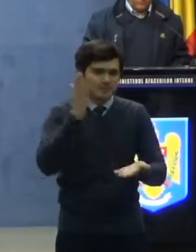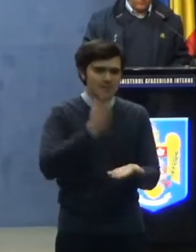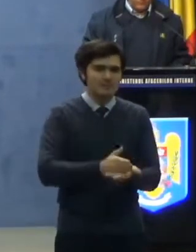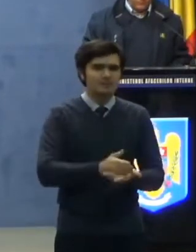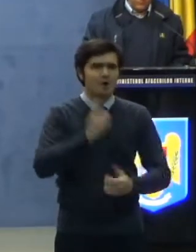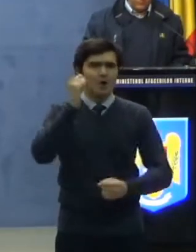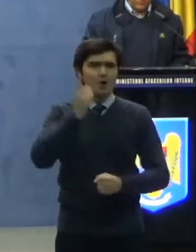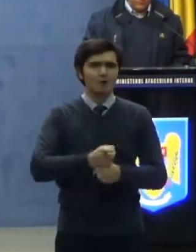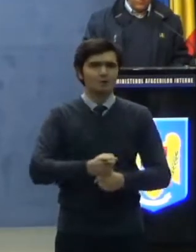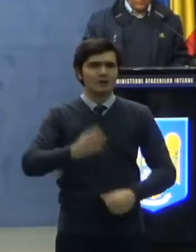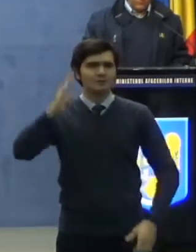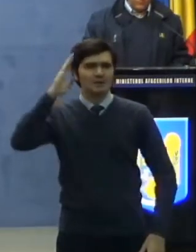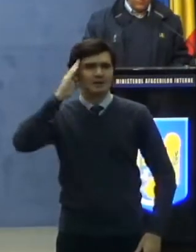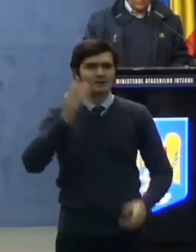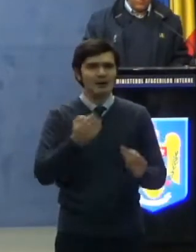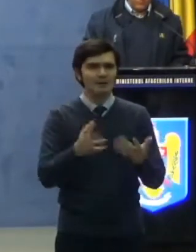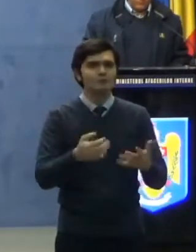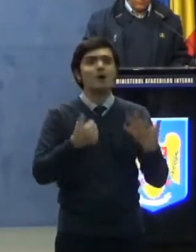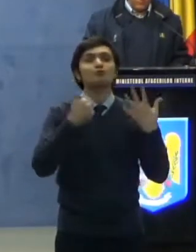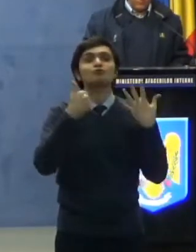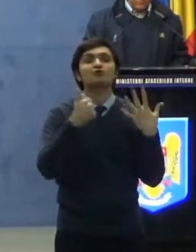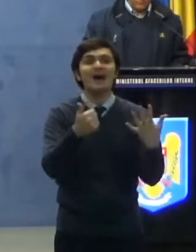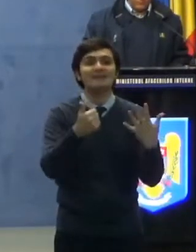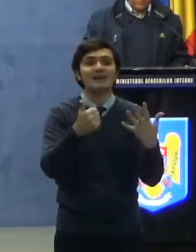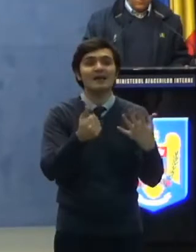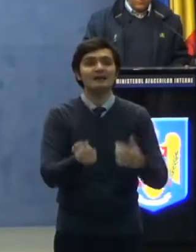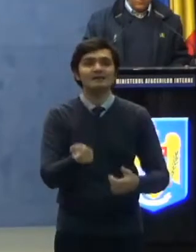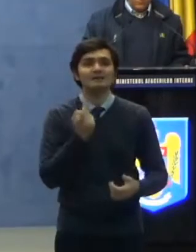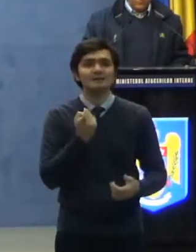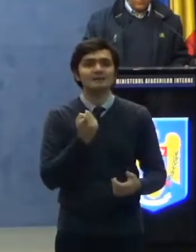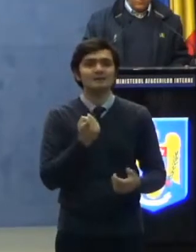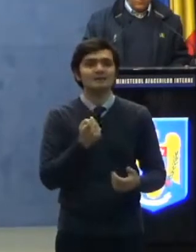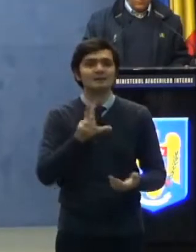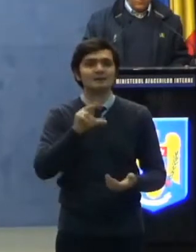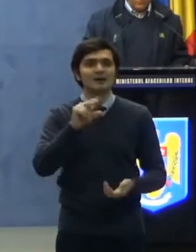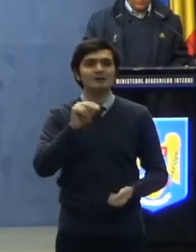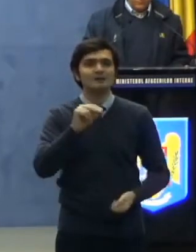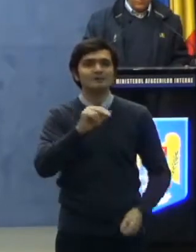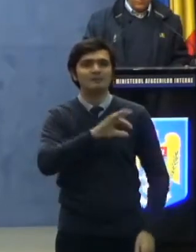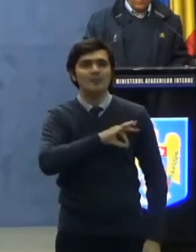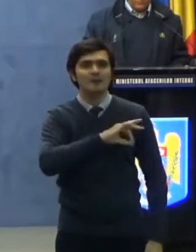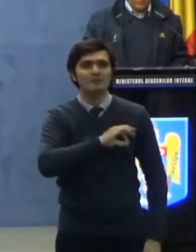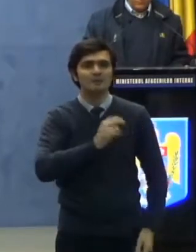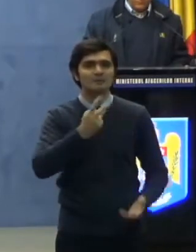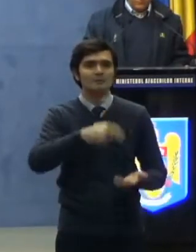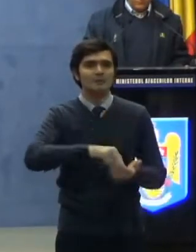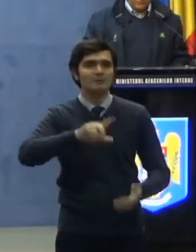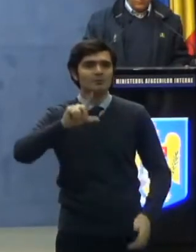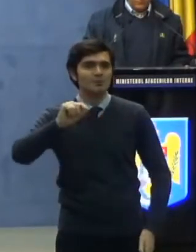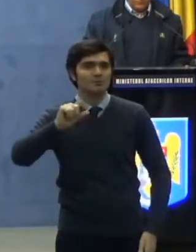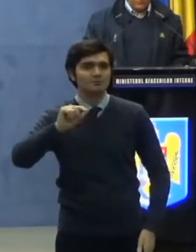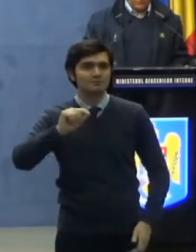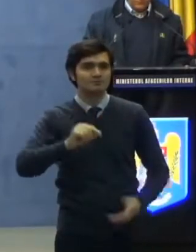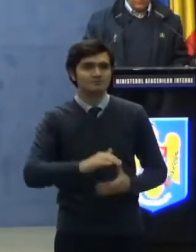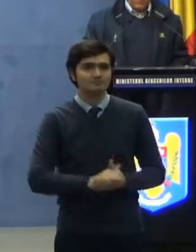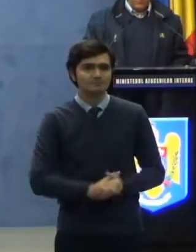Ordonanța Militară numărul 6 din 30 martie 2020,